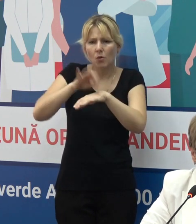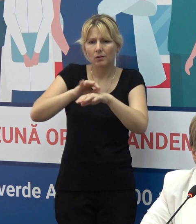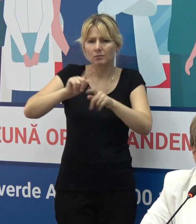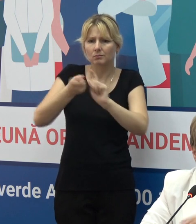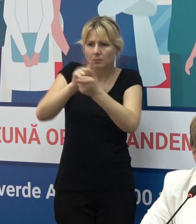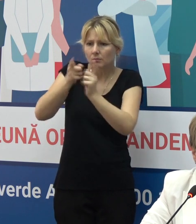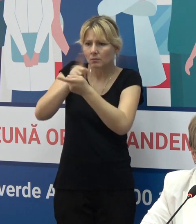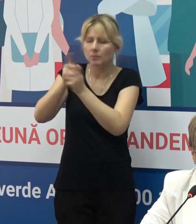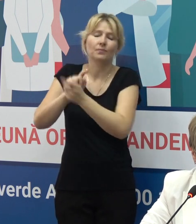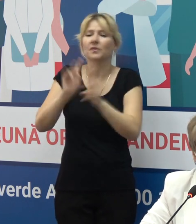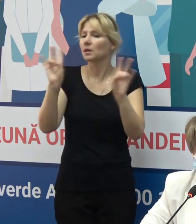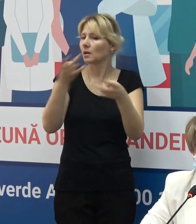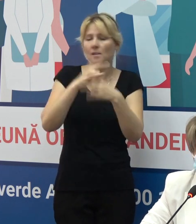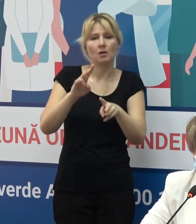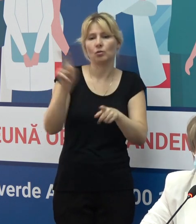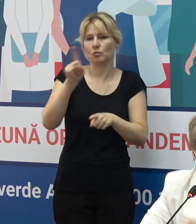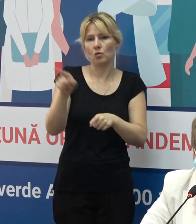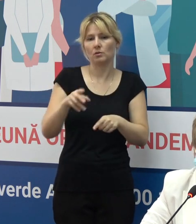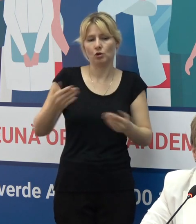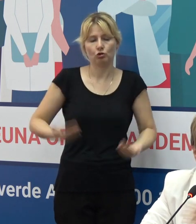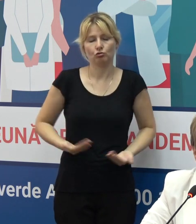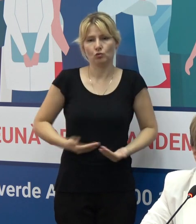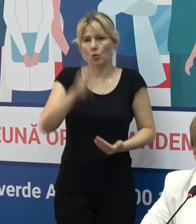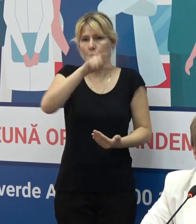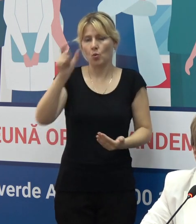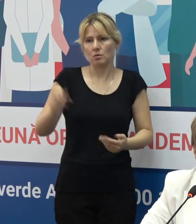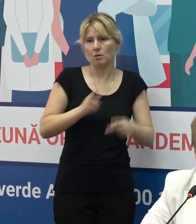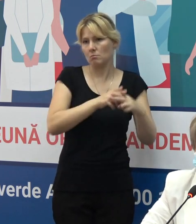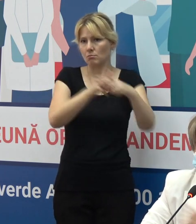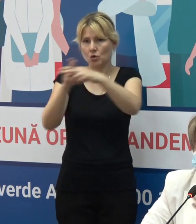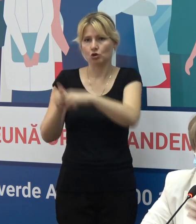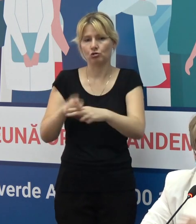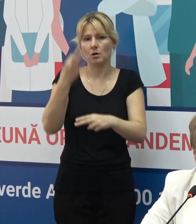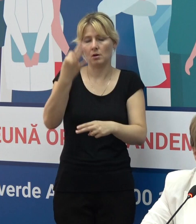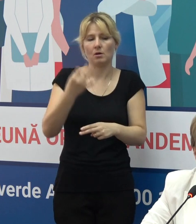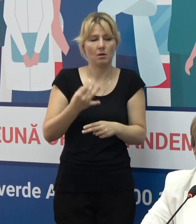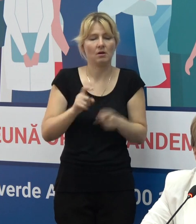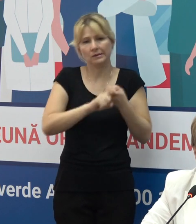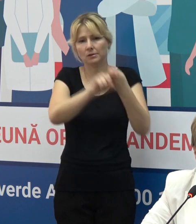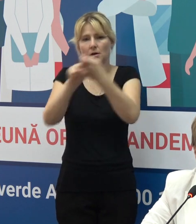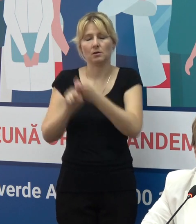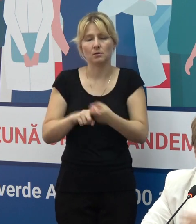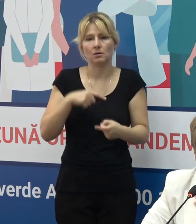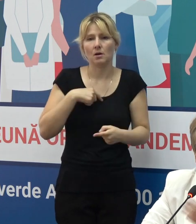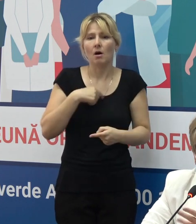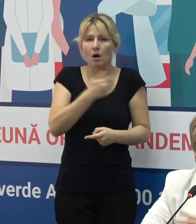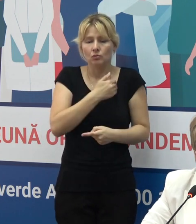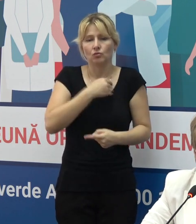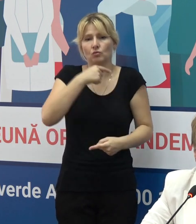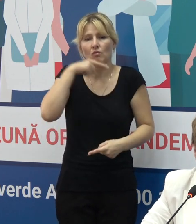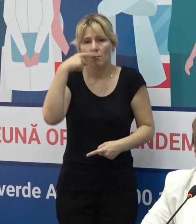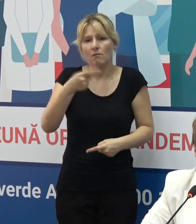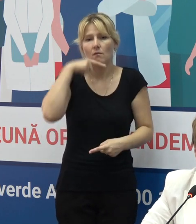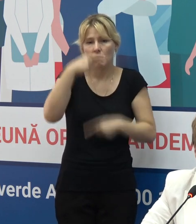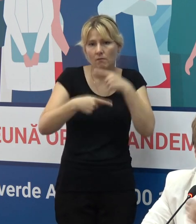populația și cetățenii de pe glob. Aceasta este mesajul foarte clar de care noi vorbim de fiecare dată și sper că